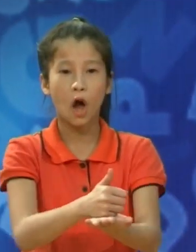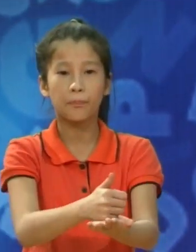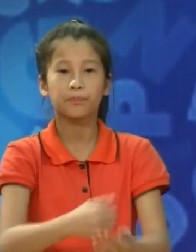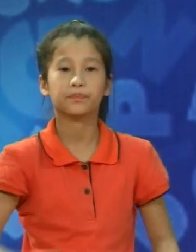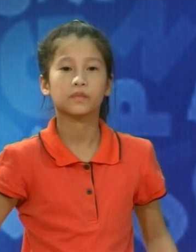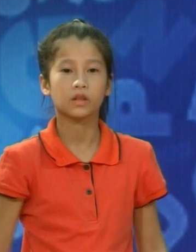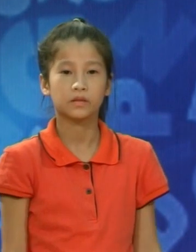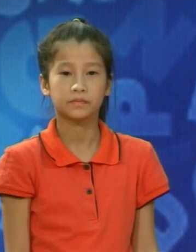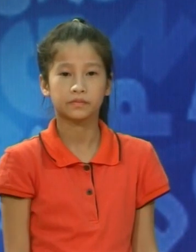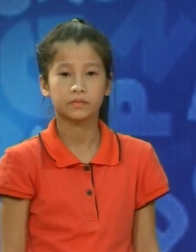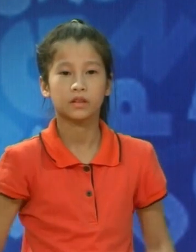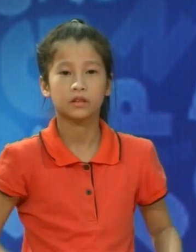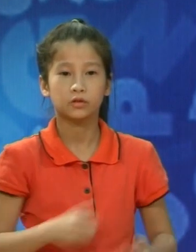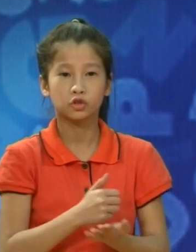À bạn Hà là người biết giúp đỡ bạn khác này